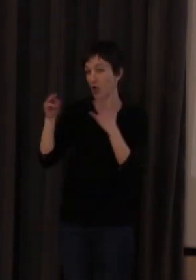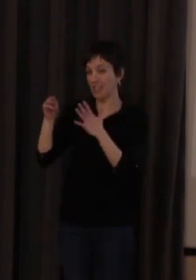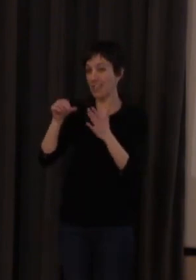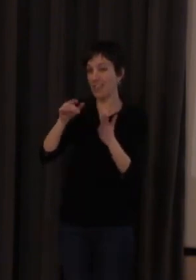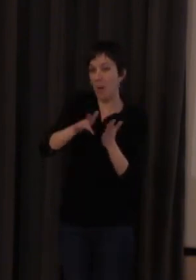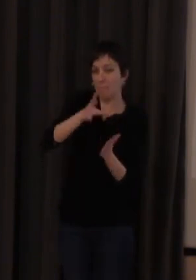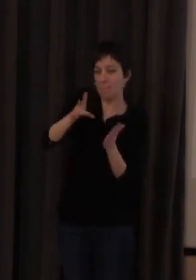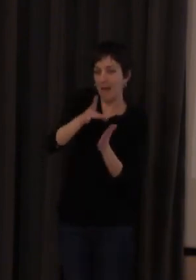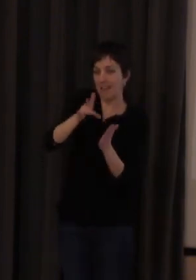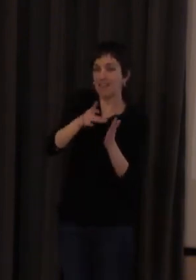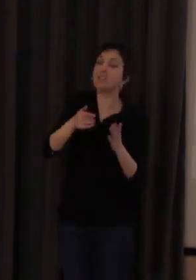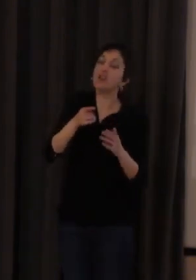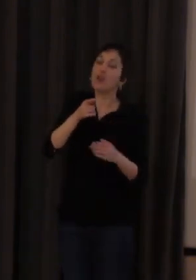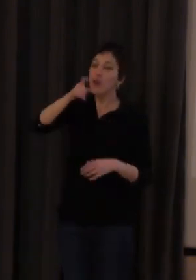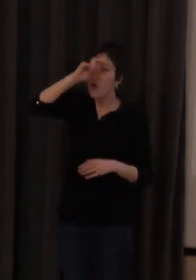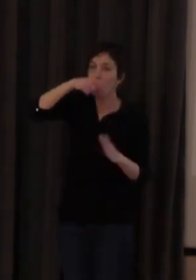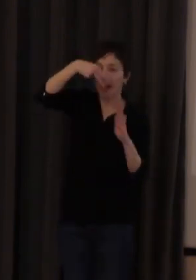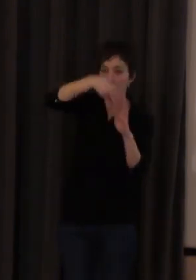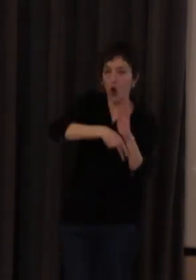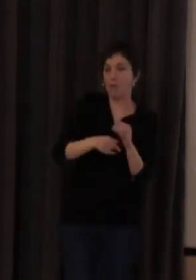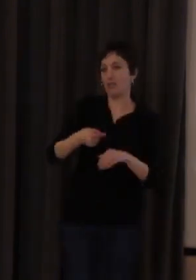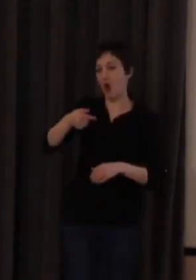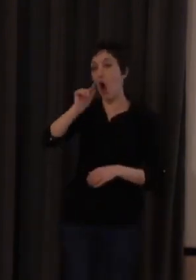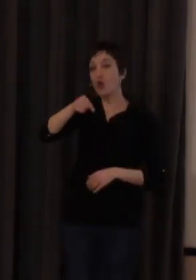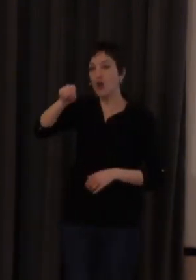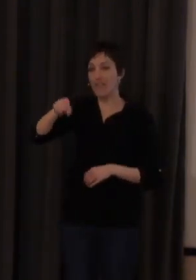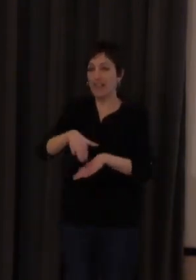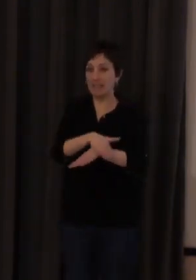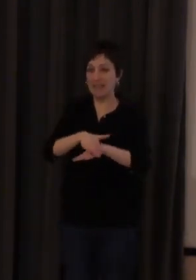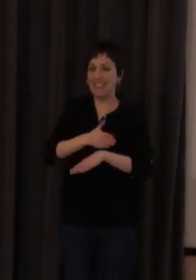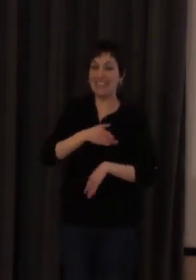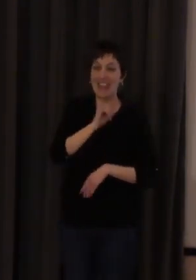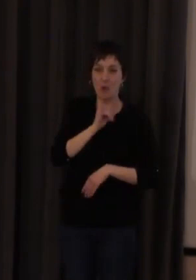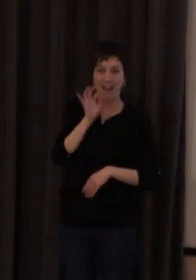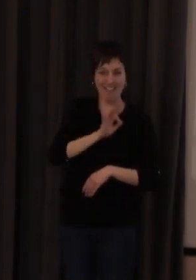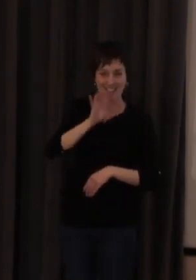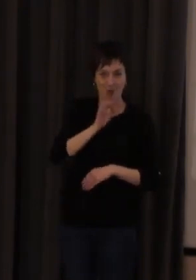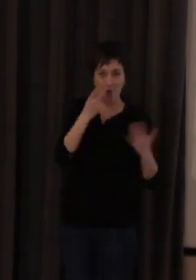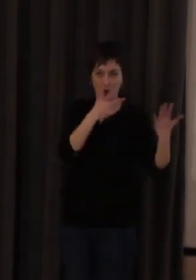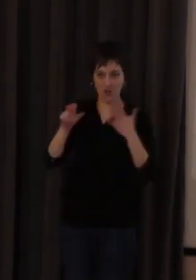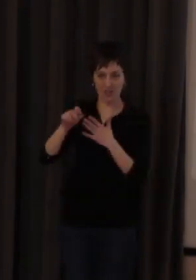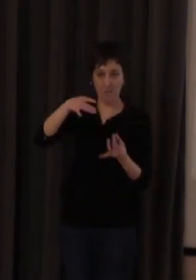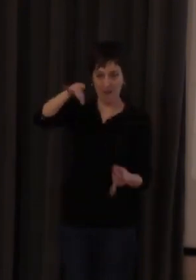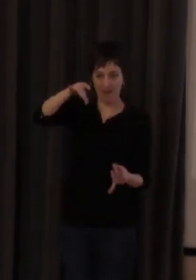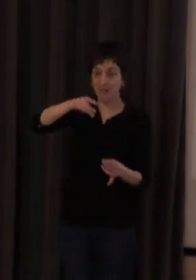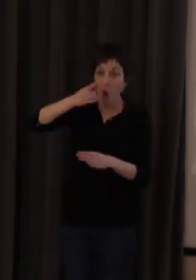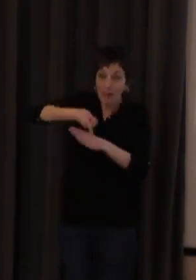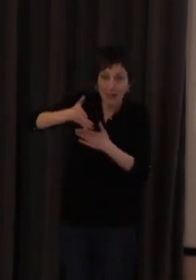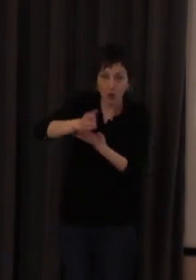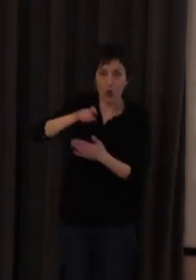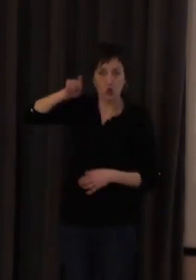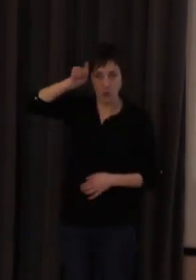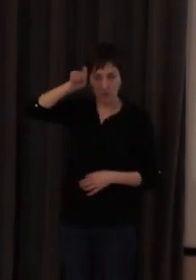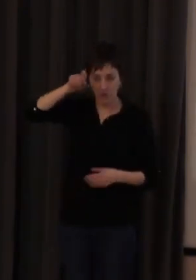que se llamaba normas ortográficas básicas de idioma galego 80 páginas ese libro era obligatorio para todo el profesorado